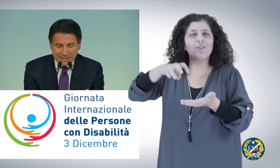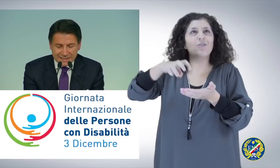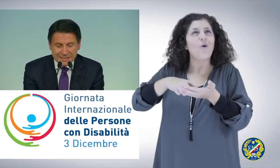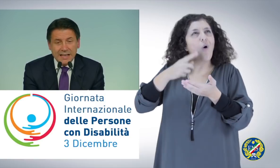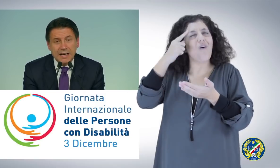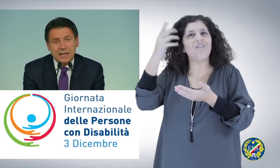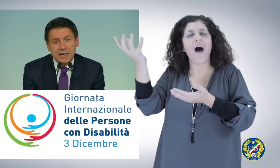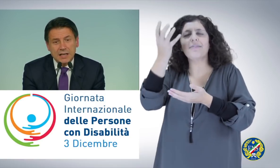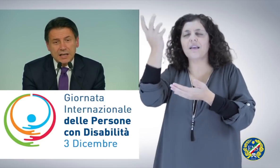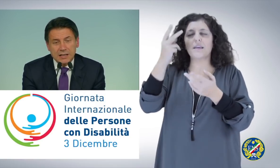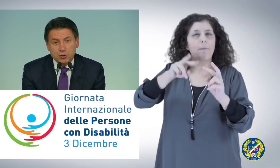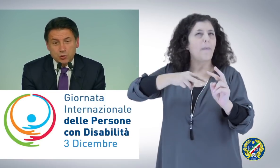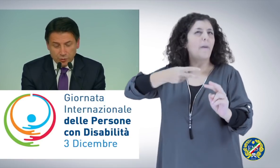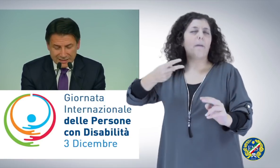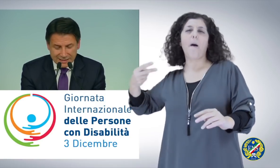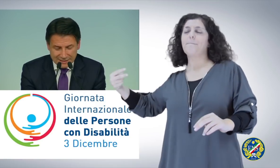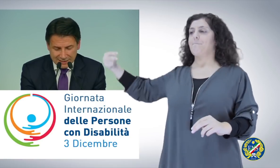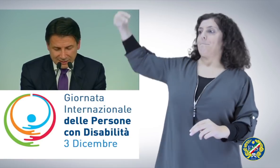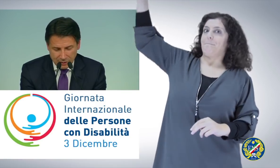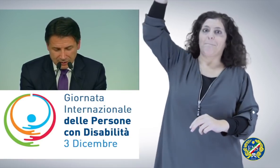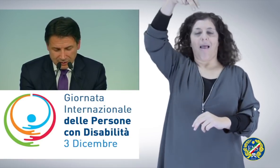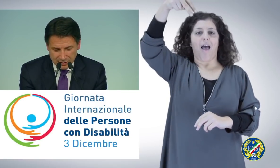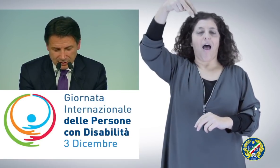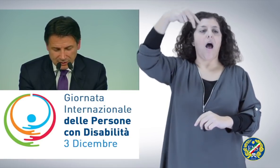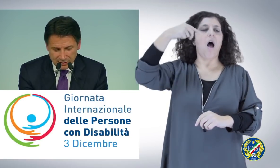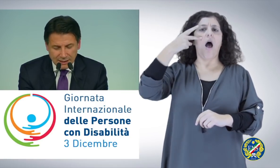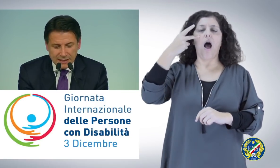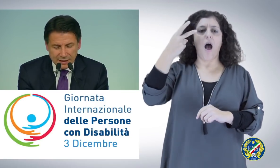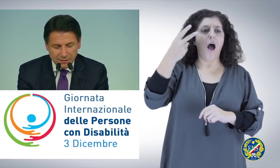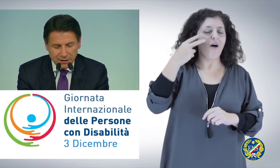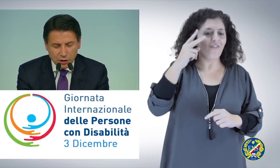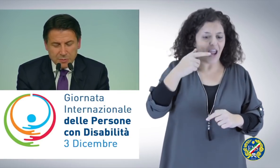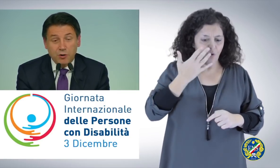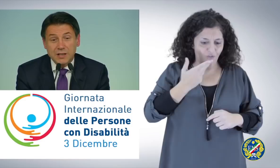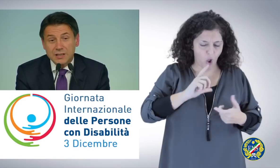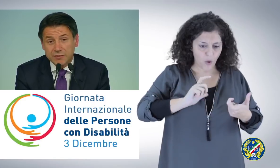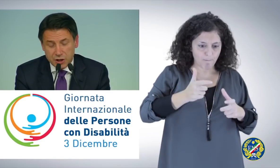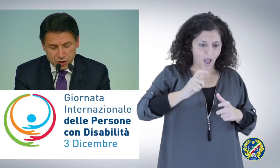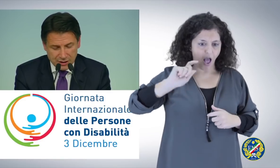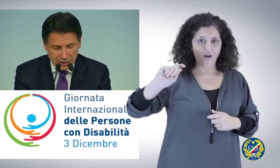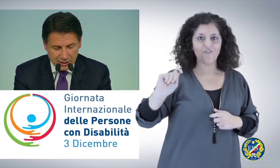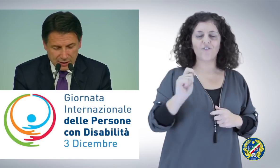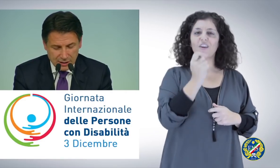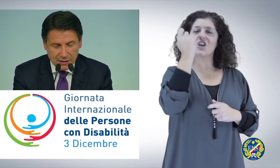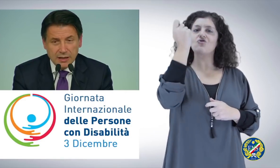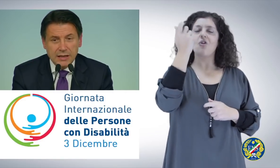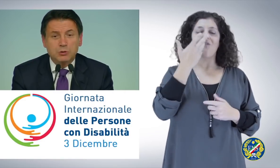fantasia e raggiungo vette altissime da lì vedo la mia voglia di rivincite l